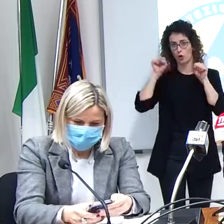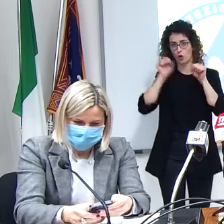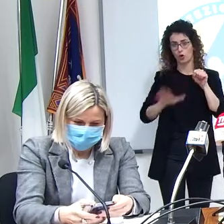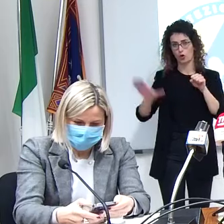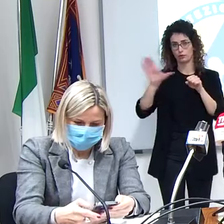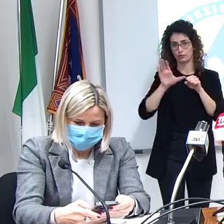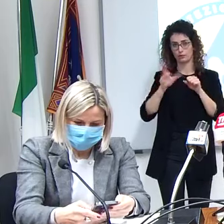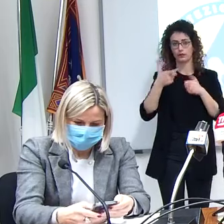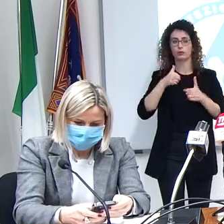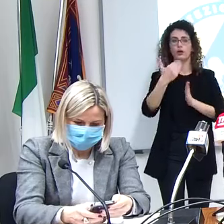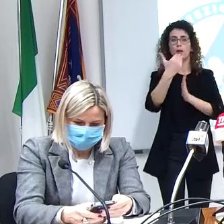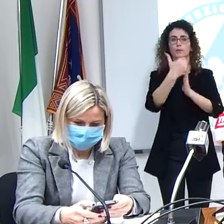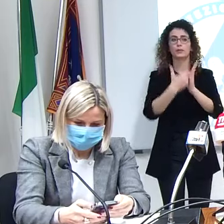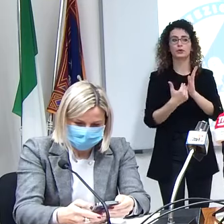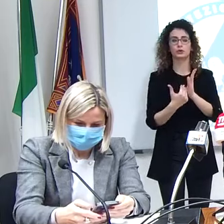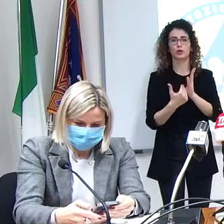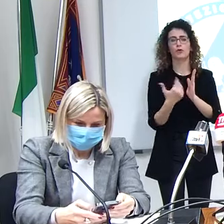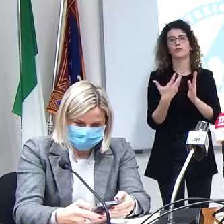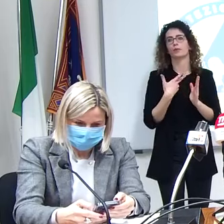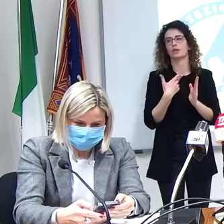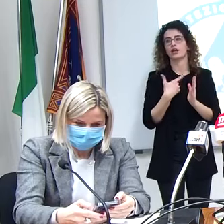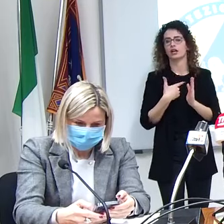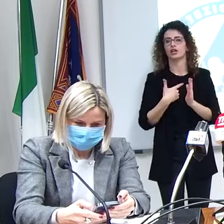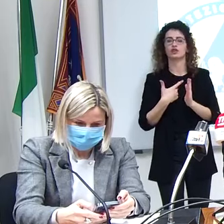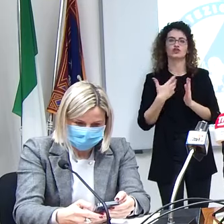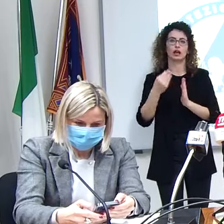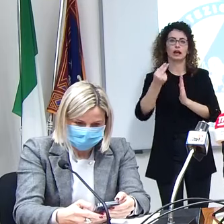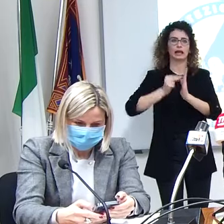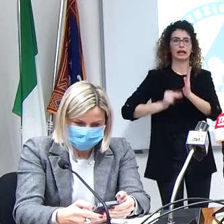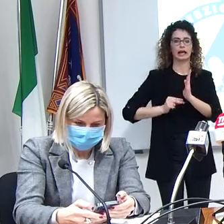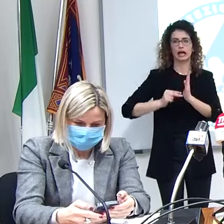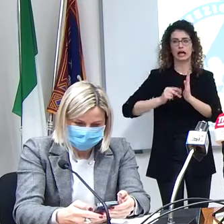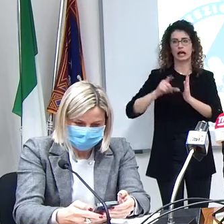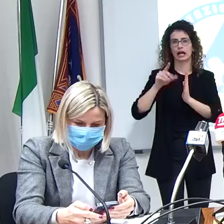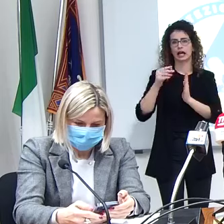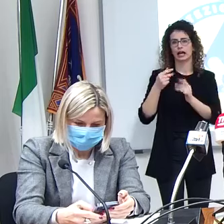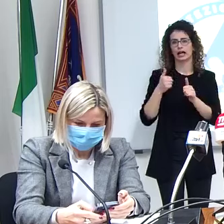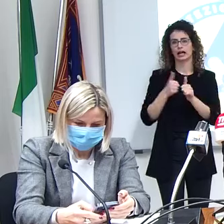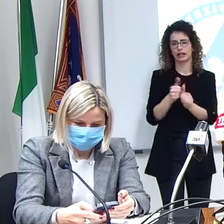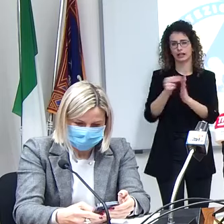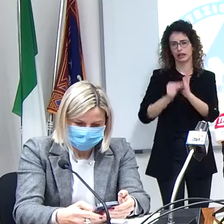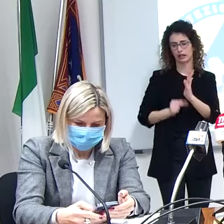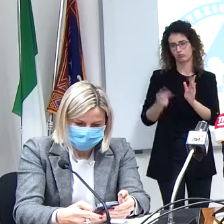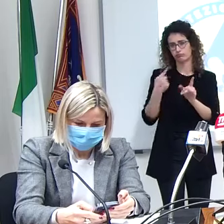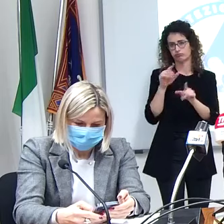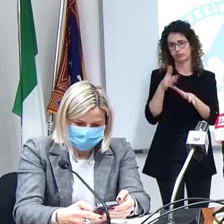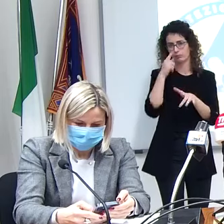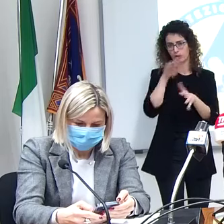protocollo vabbè le regole un po' per la stesura sono un po' sempre le stesse